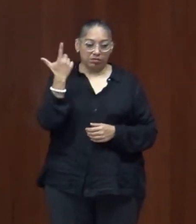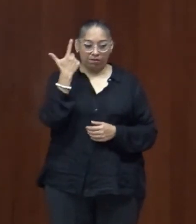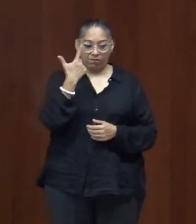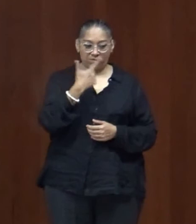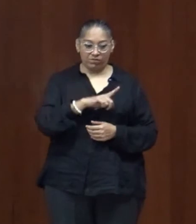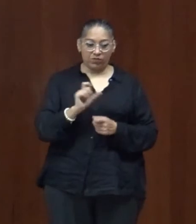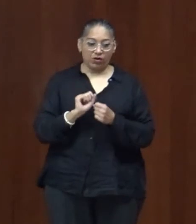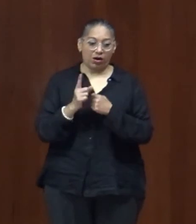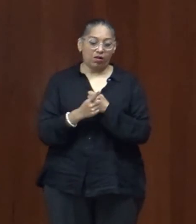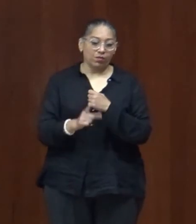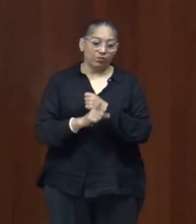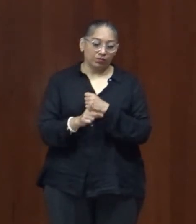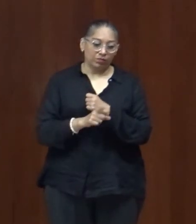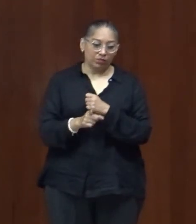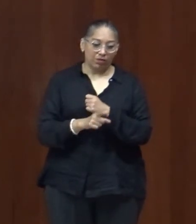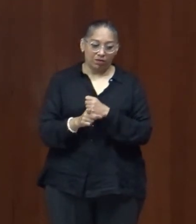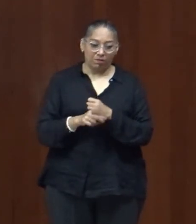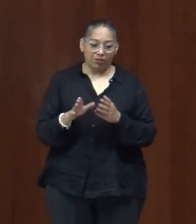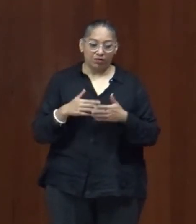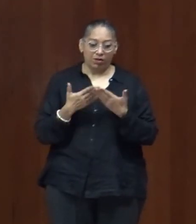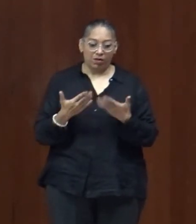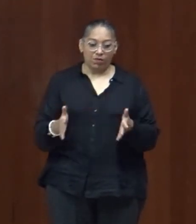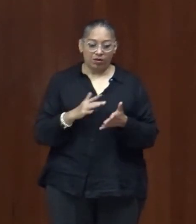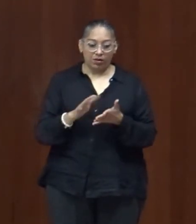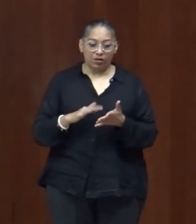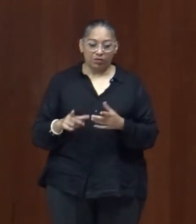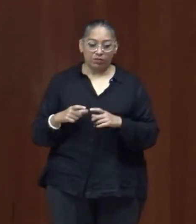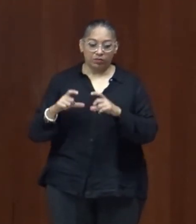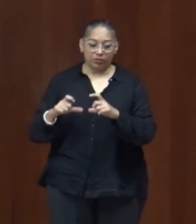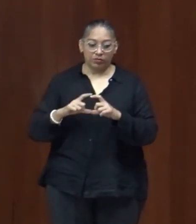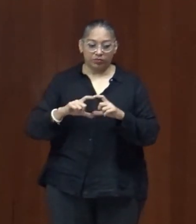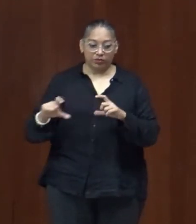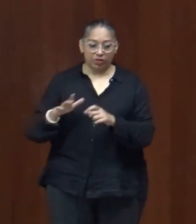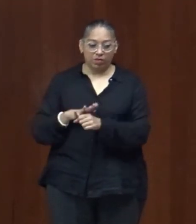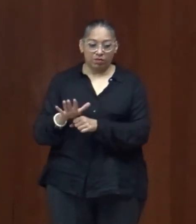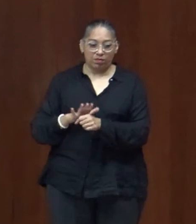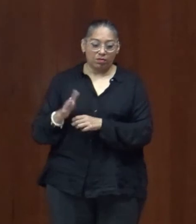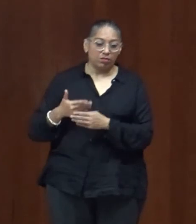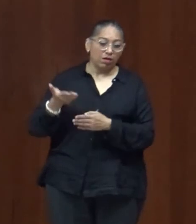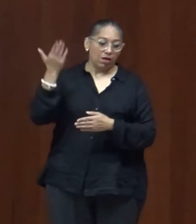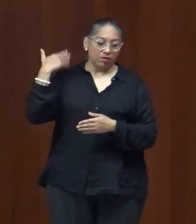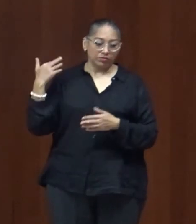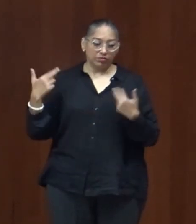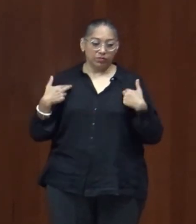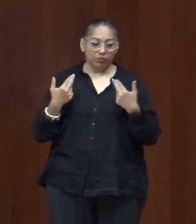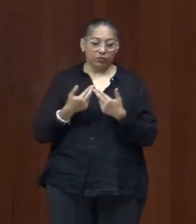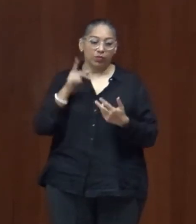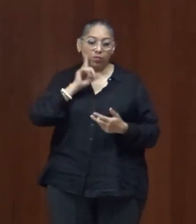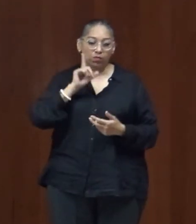y bueno empezar a leer solo un fragmento de unas conversaciones que abrieron profesoras en la Argentina